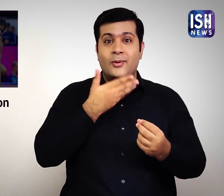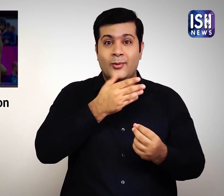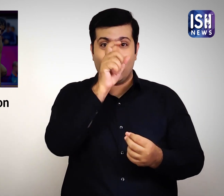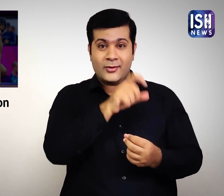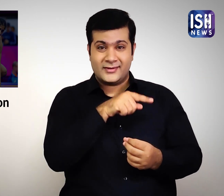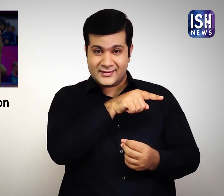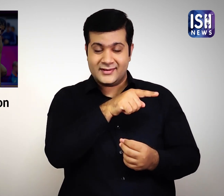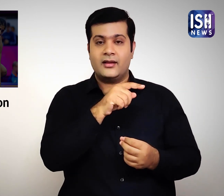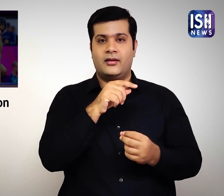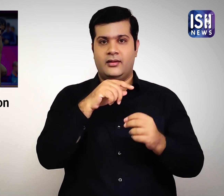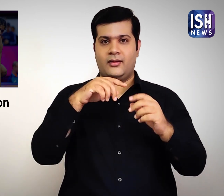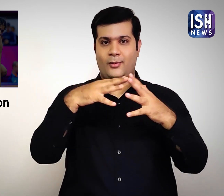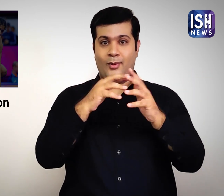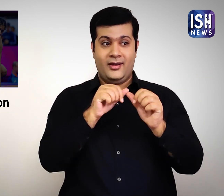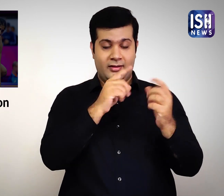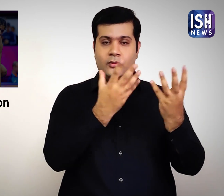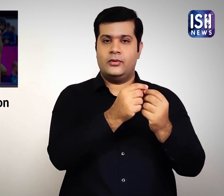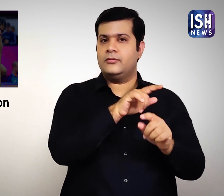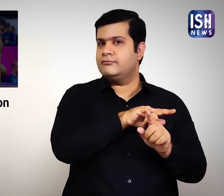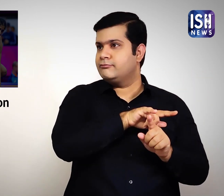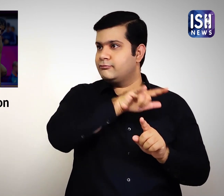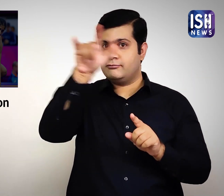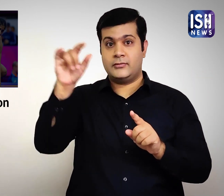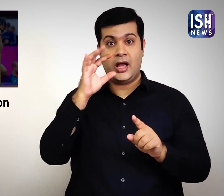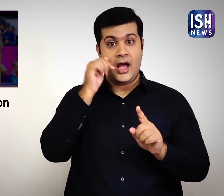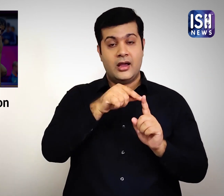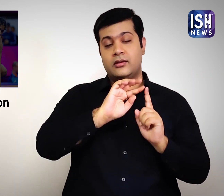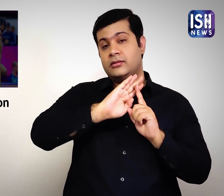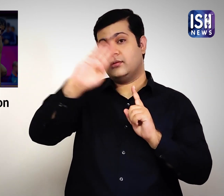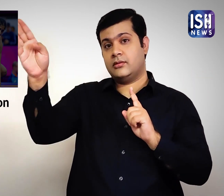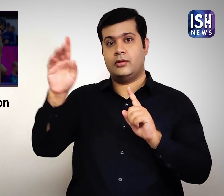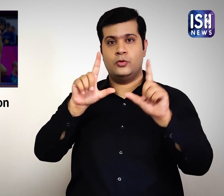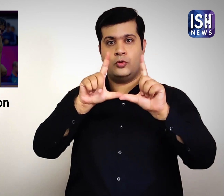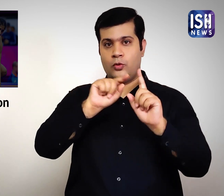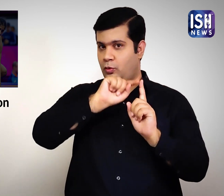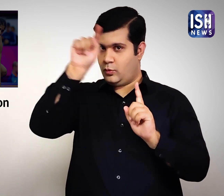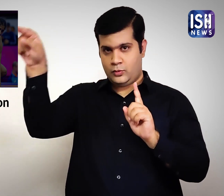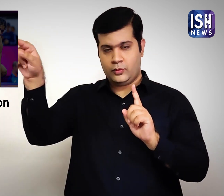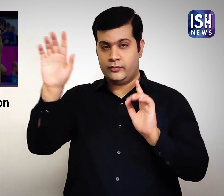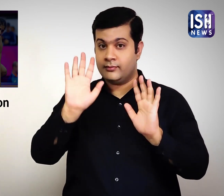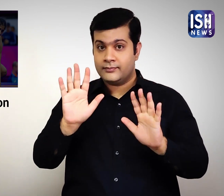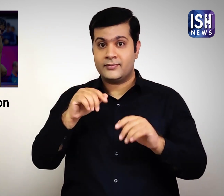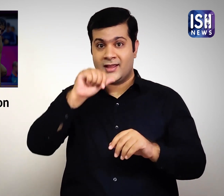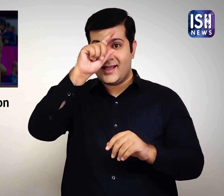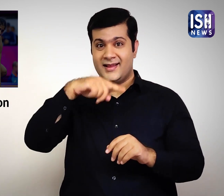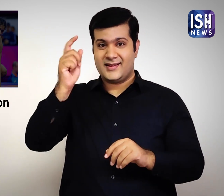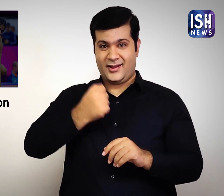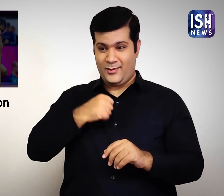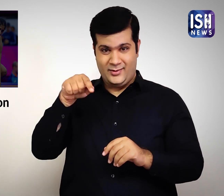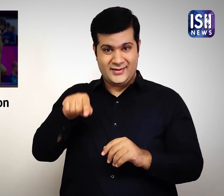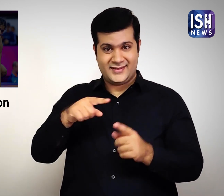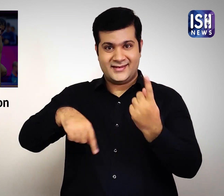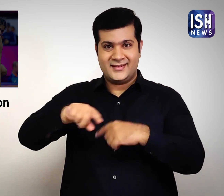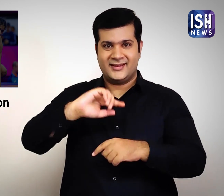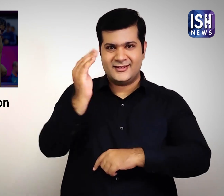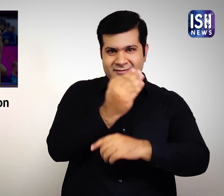गए। जबकि भारत के